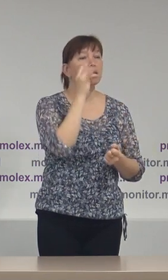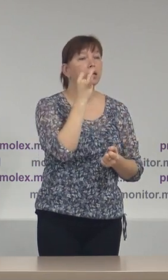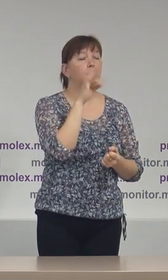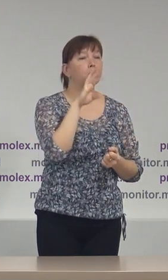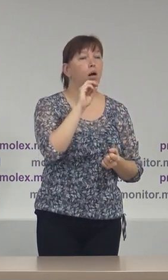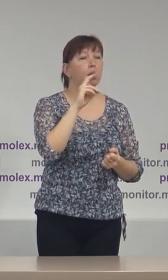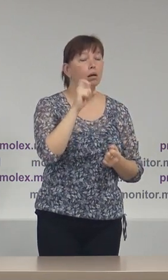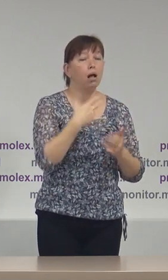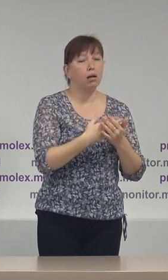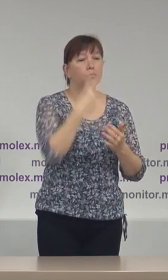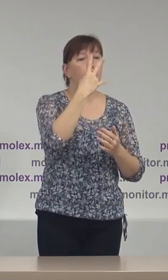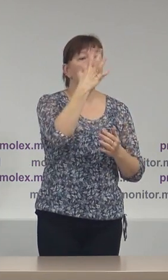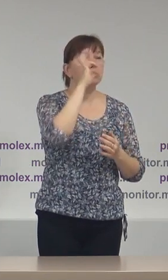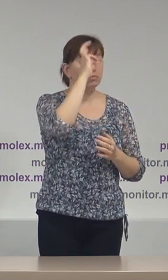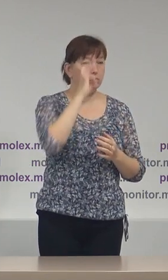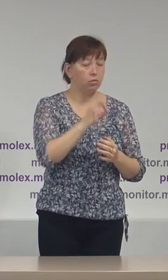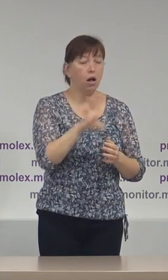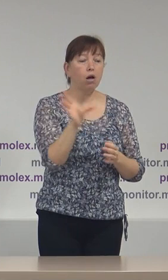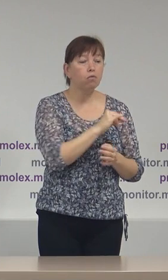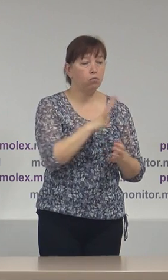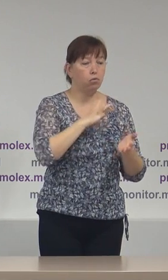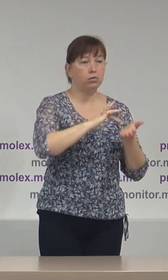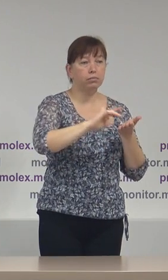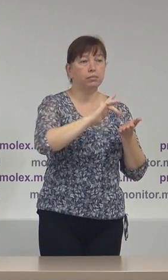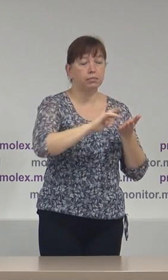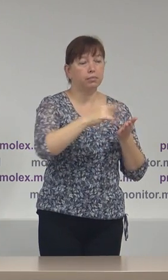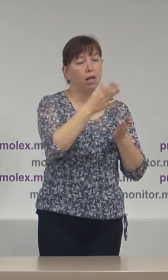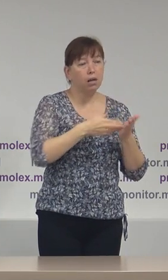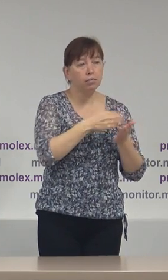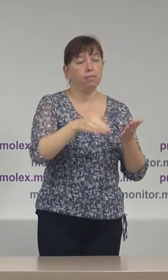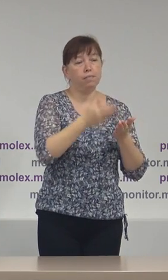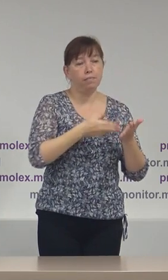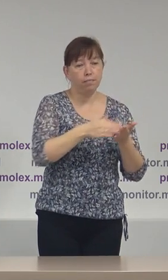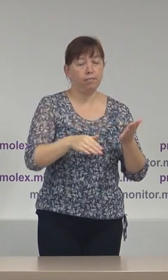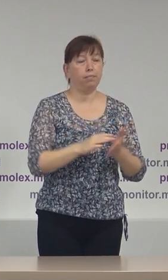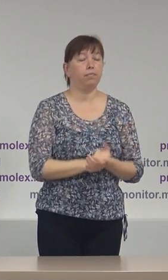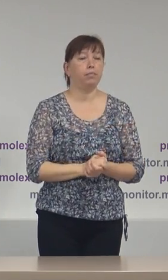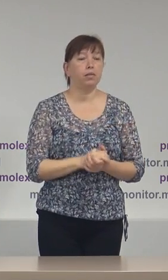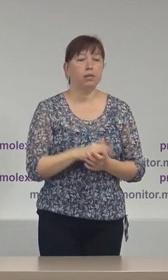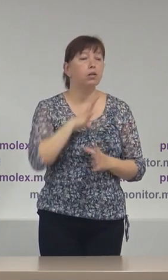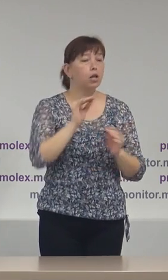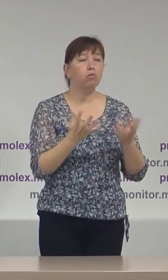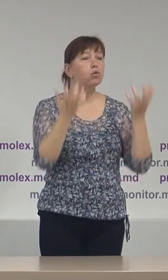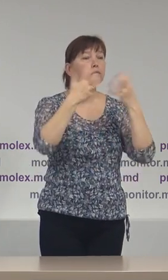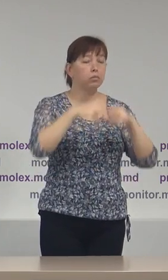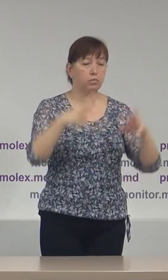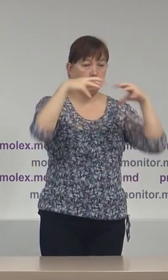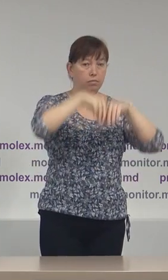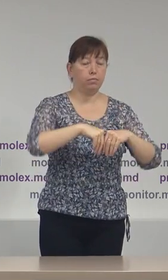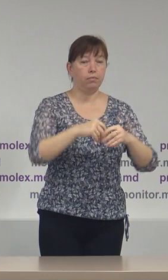25% din toate semnăturile nu au fost luate în calcul și au fost declarate nu le și